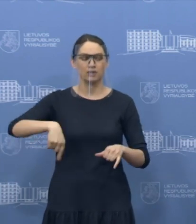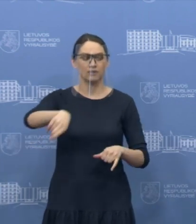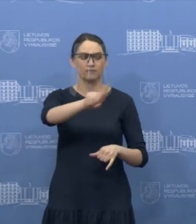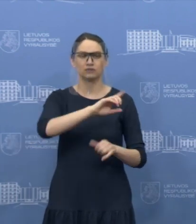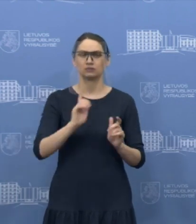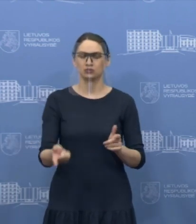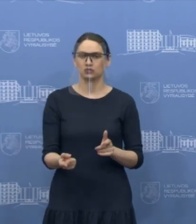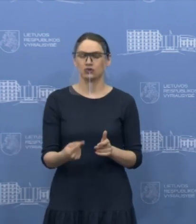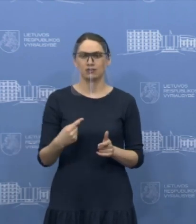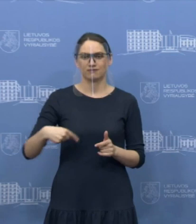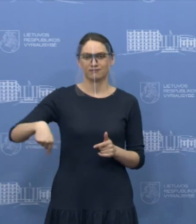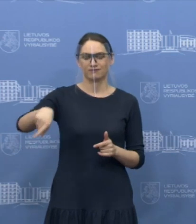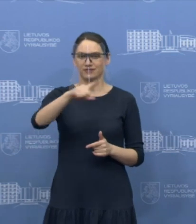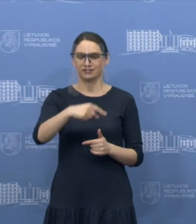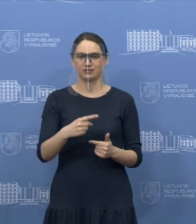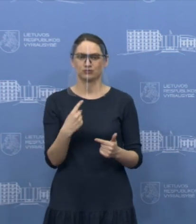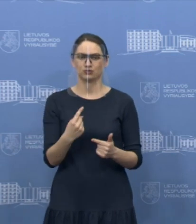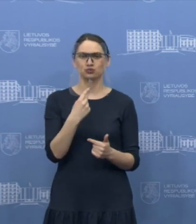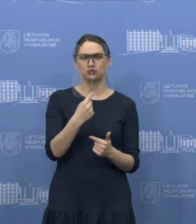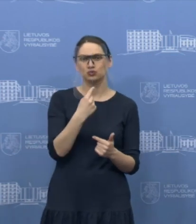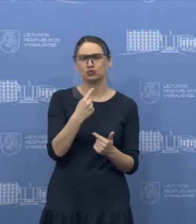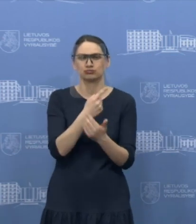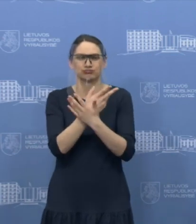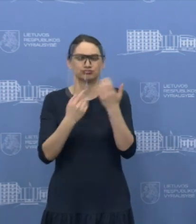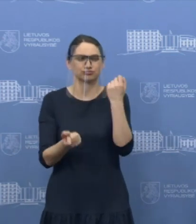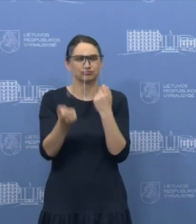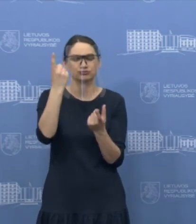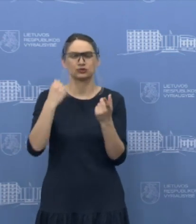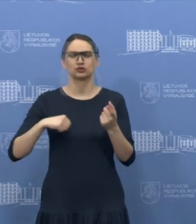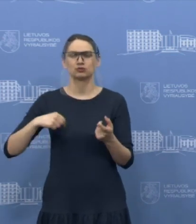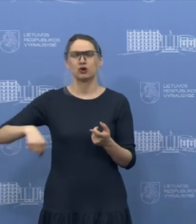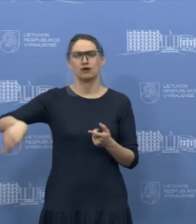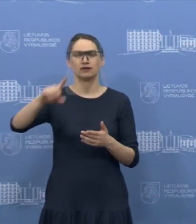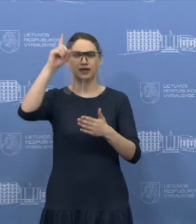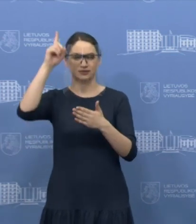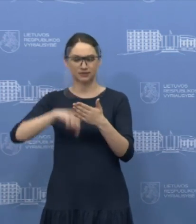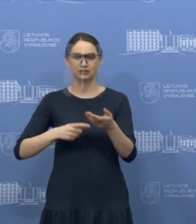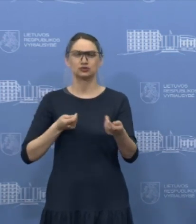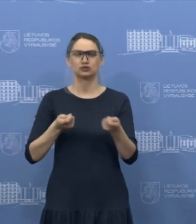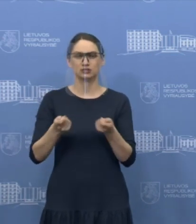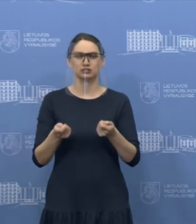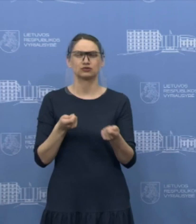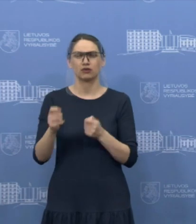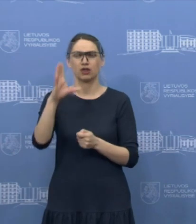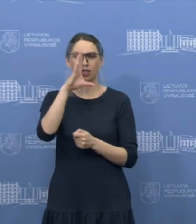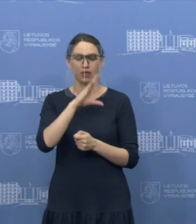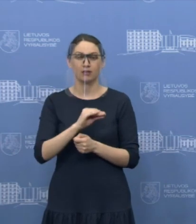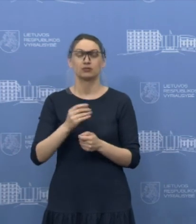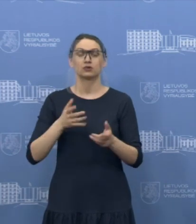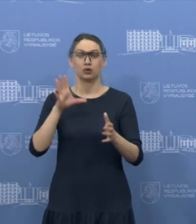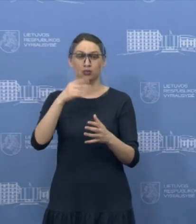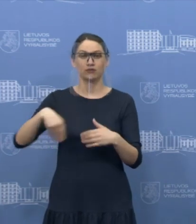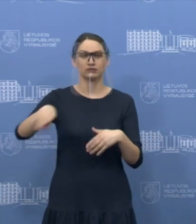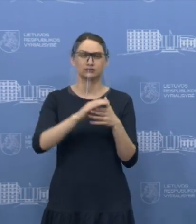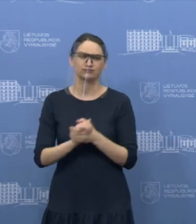išbandymas visam viešajams sektoriui. Žmonės tikisi, kad situaciją suvaldysime ir aš tikiu, kad mes ją suvaldysime, jeigu būsime